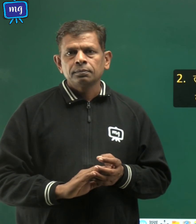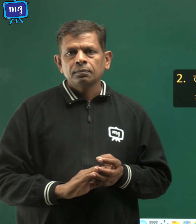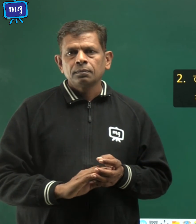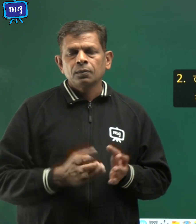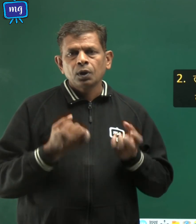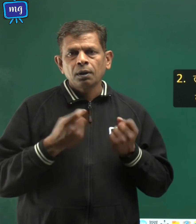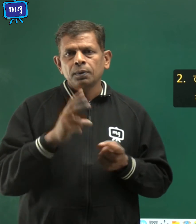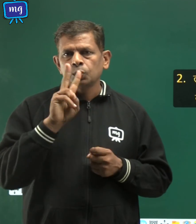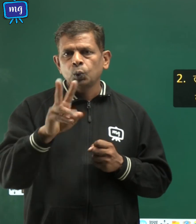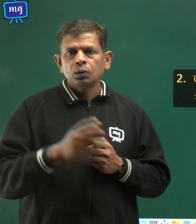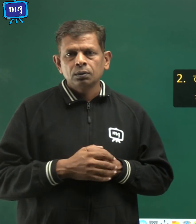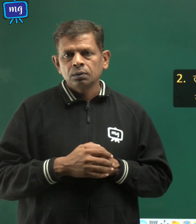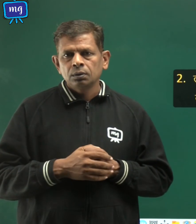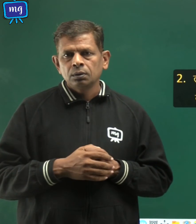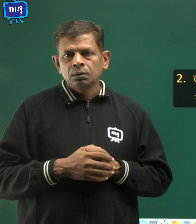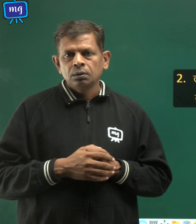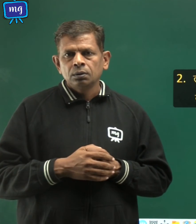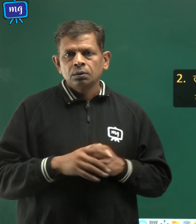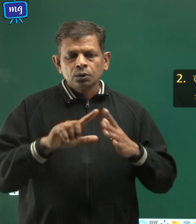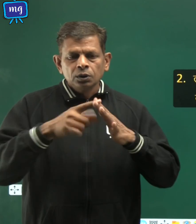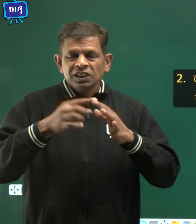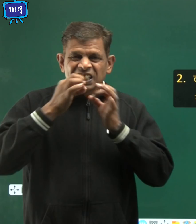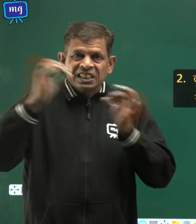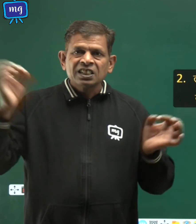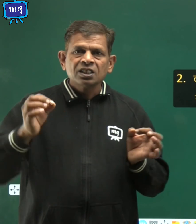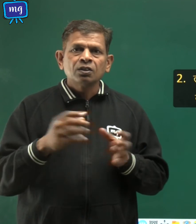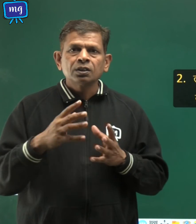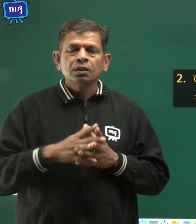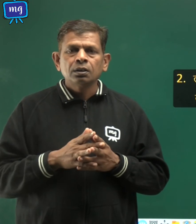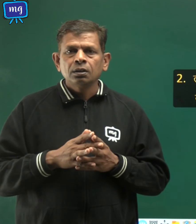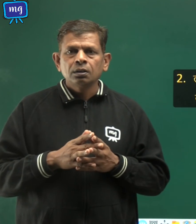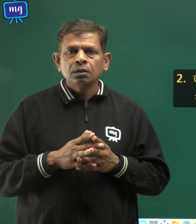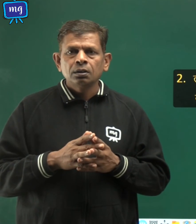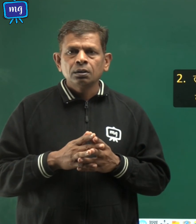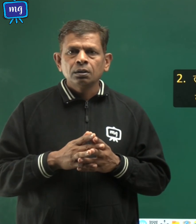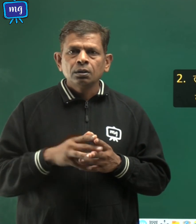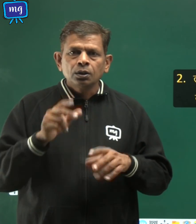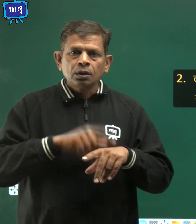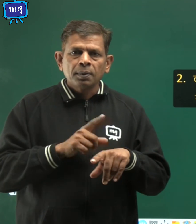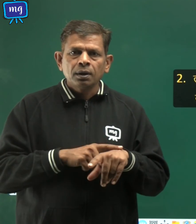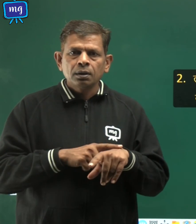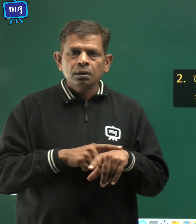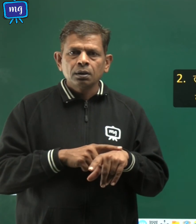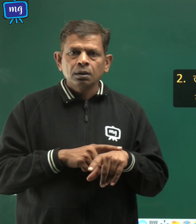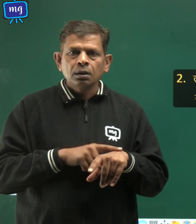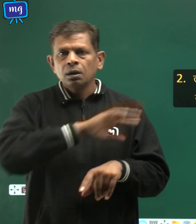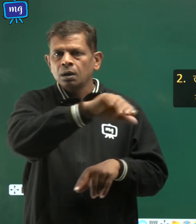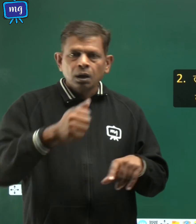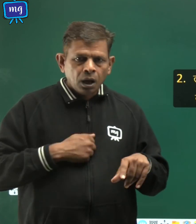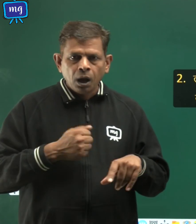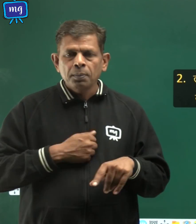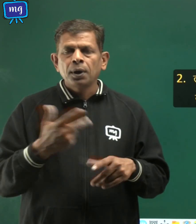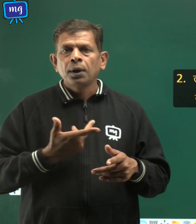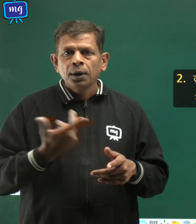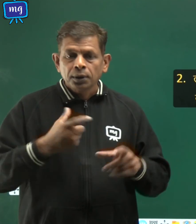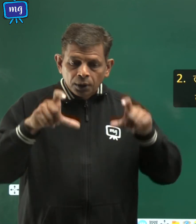नंबर दो तडित जन्जावात के समय हमें क्या